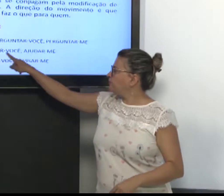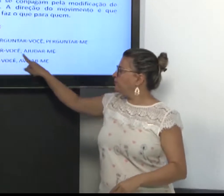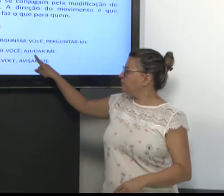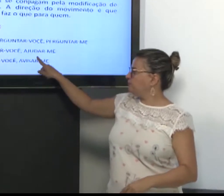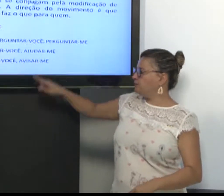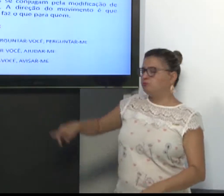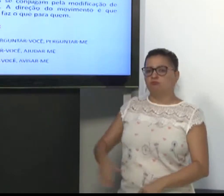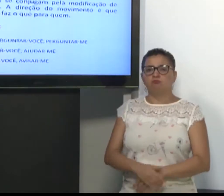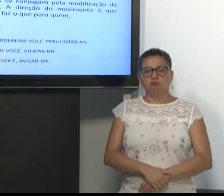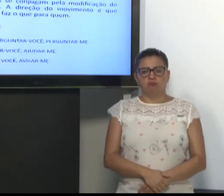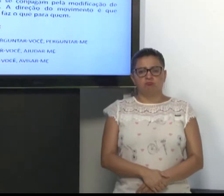Observe aqui.